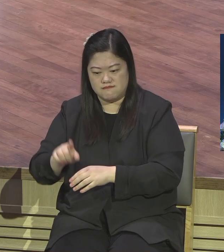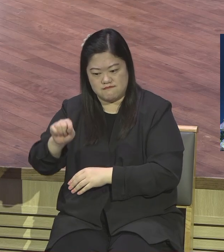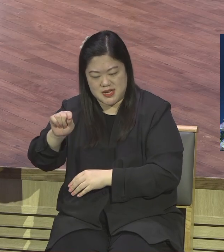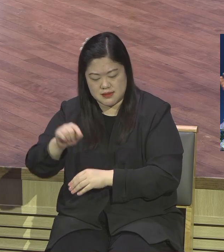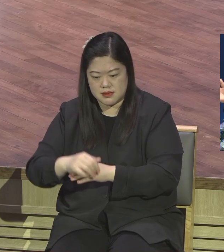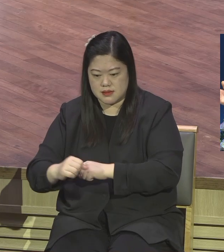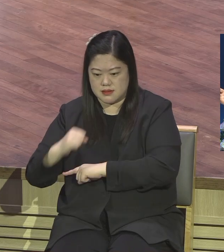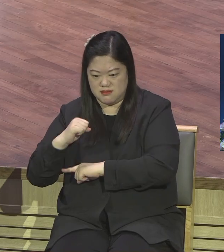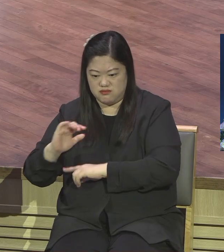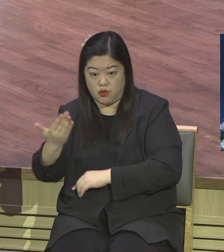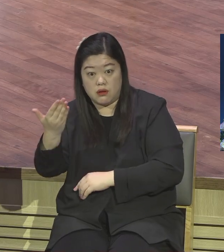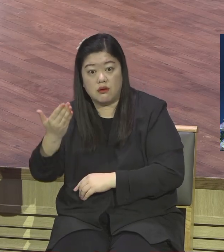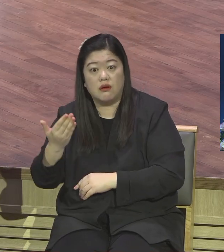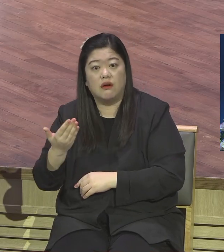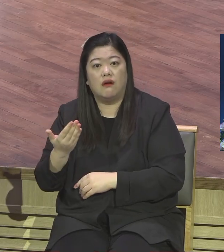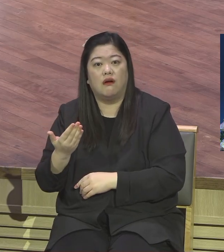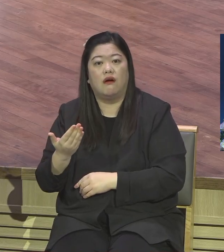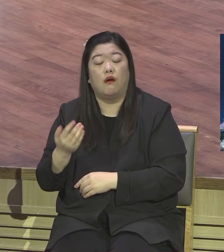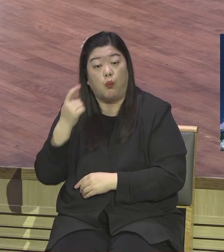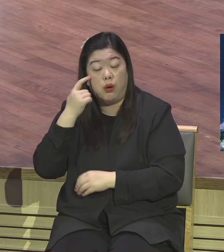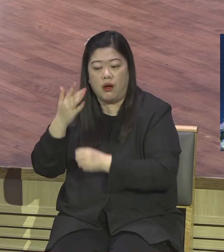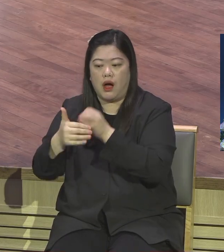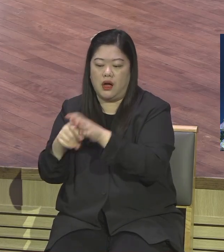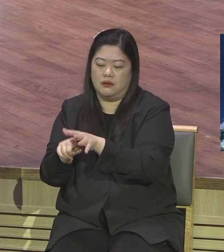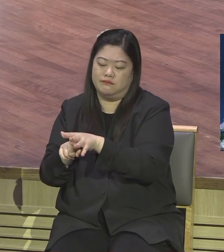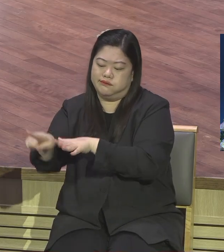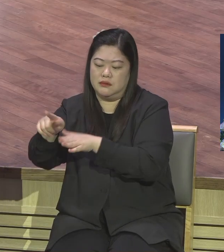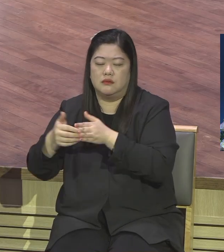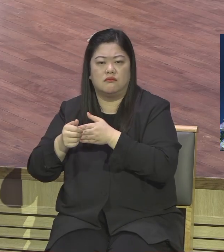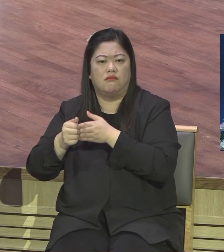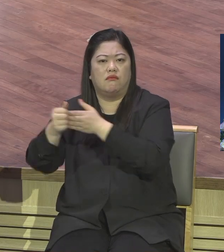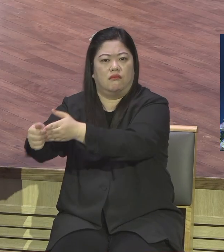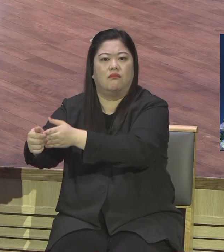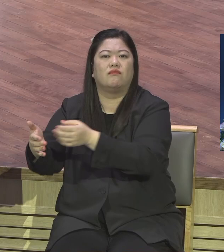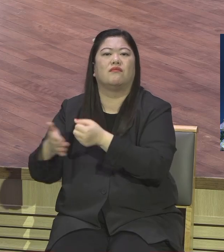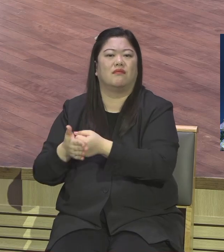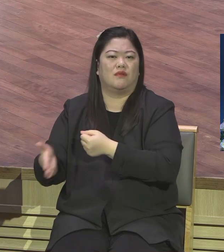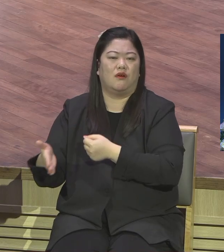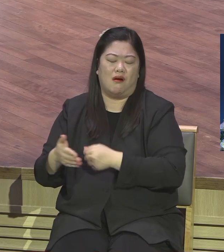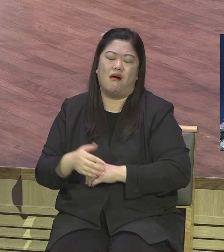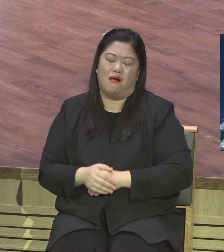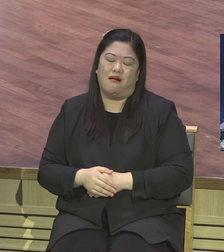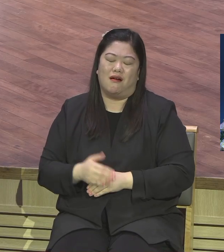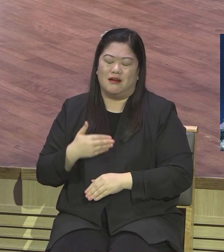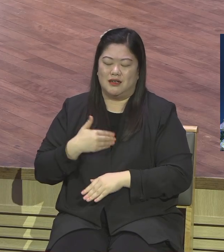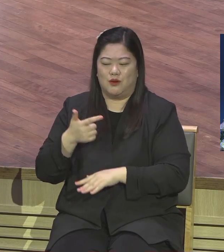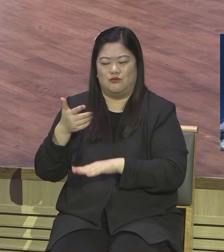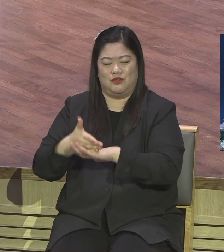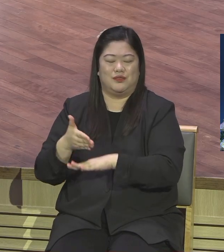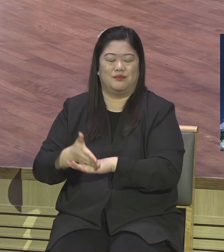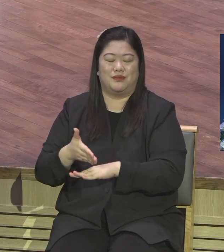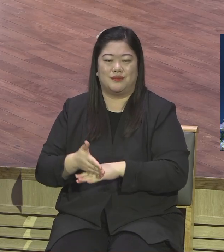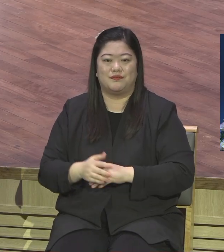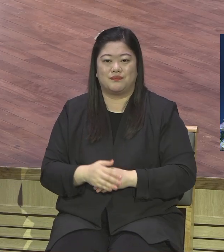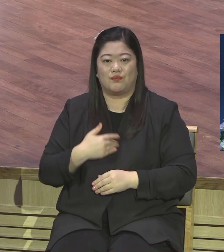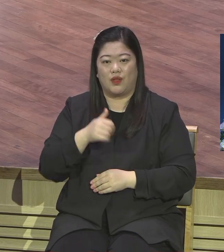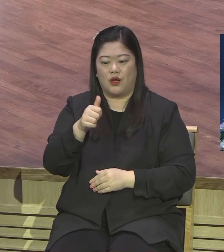앞서가십니다 이 하나님께서 헌당까지 인도하실 줄로 확신합니다 저는